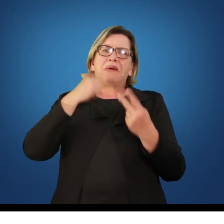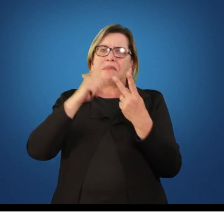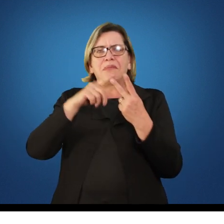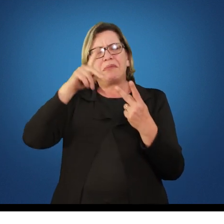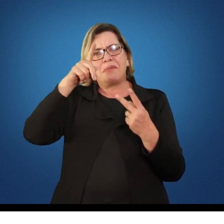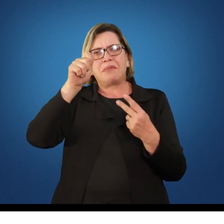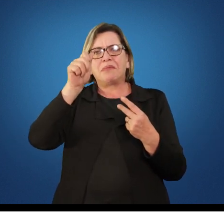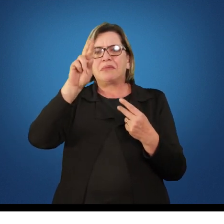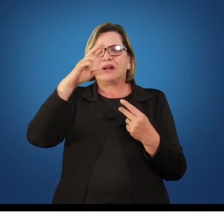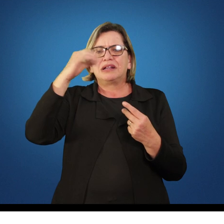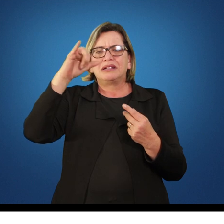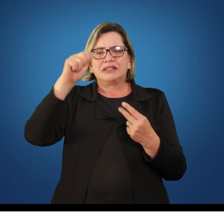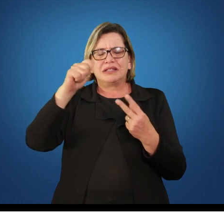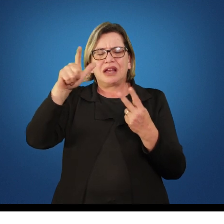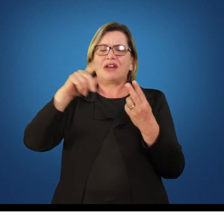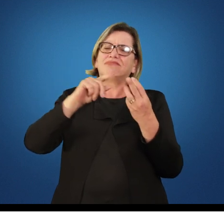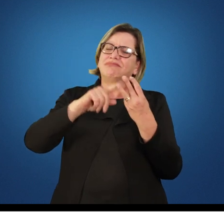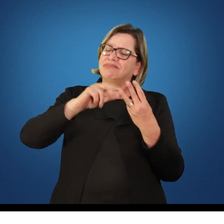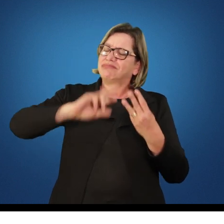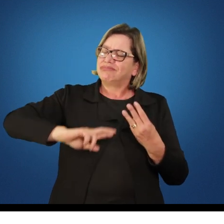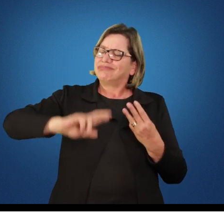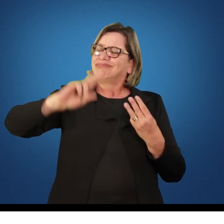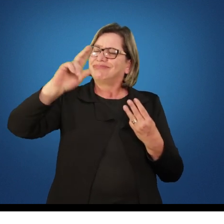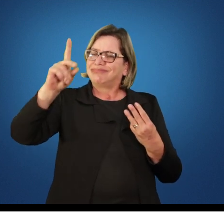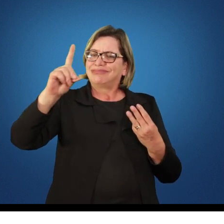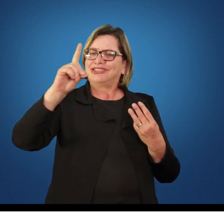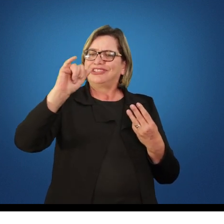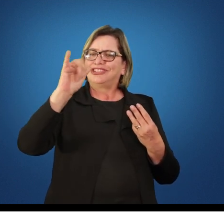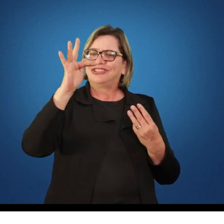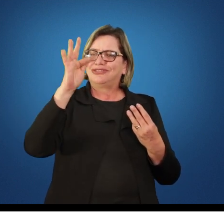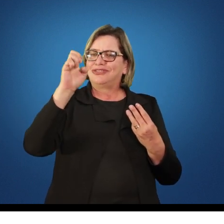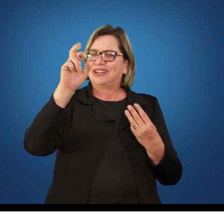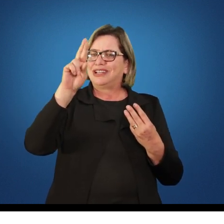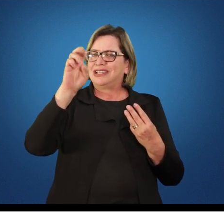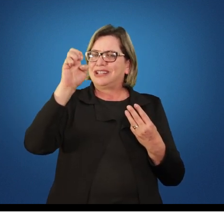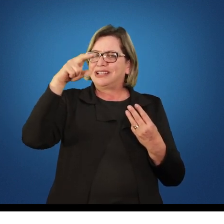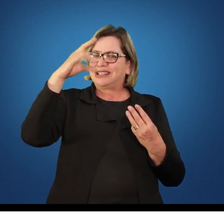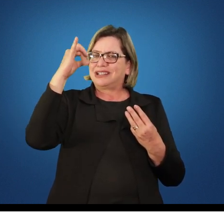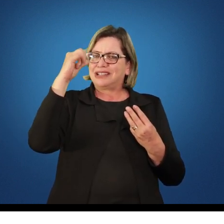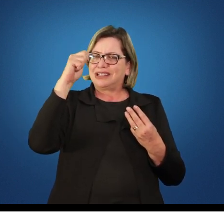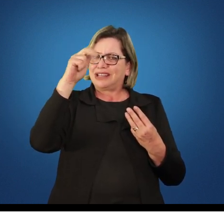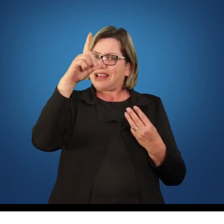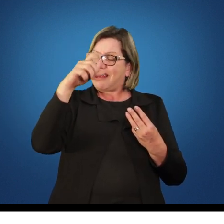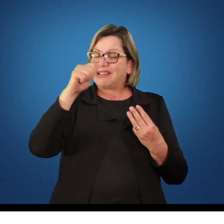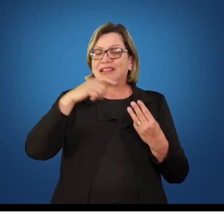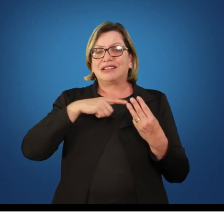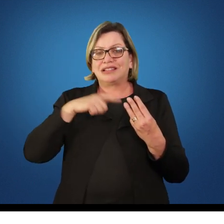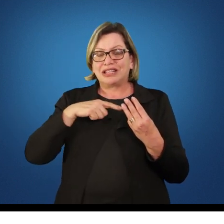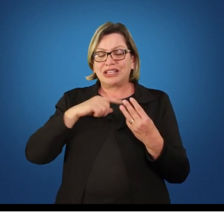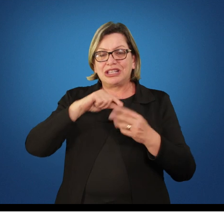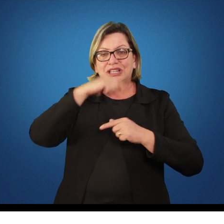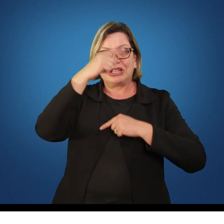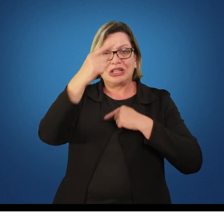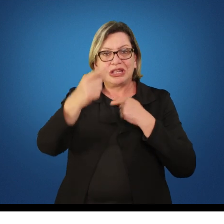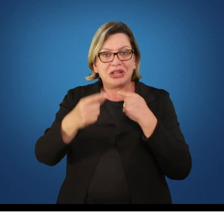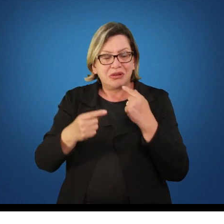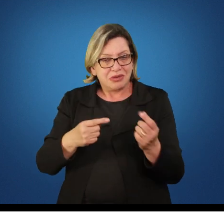metodologia diferenciada. São vários elementos. E por que não dizer que ao final da apresentação dessas